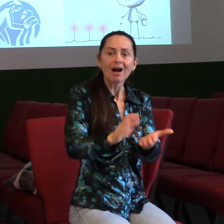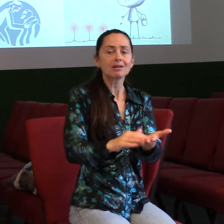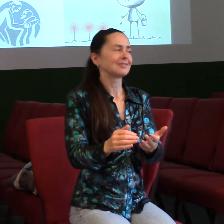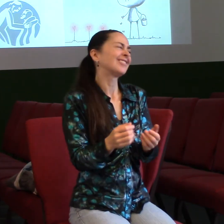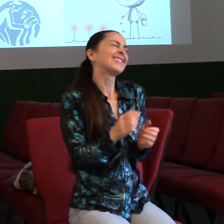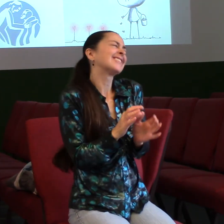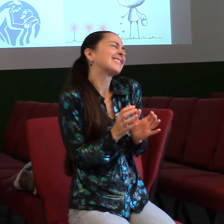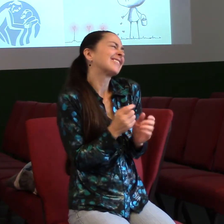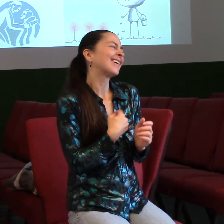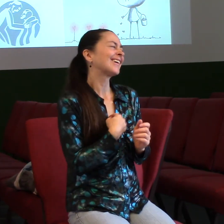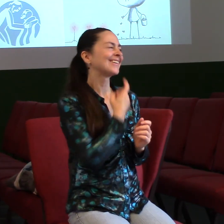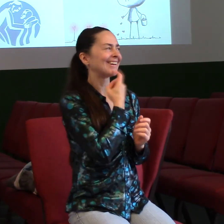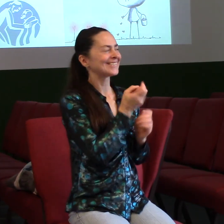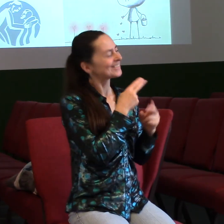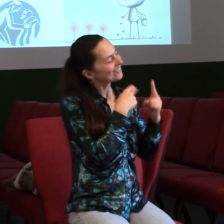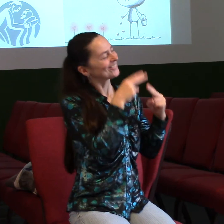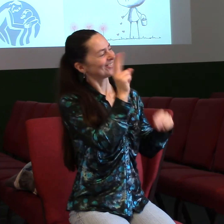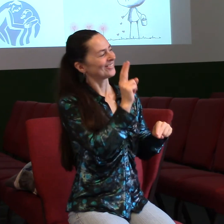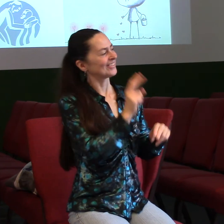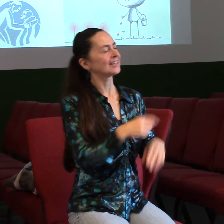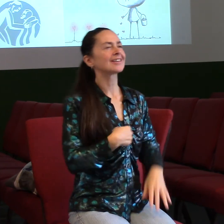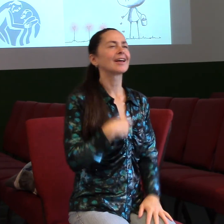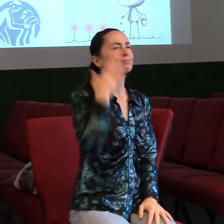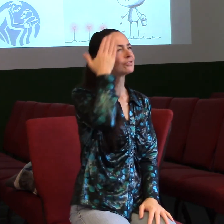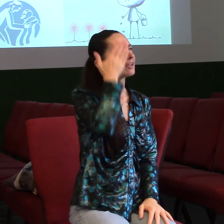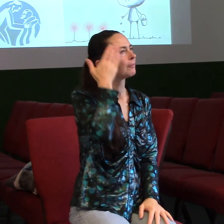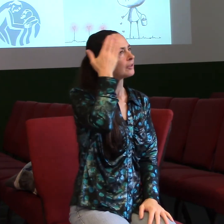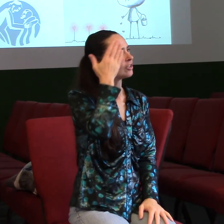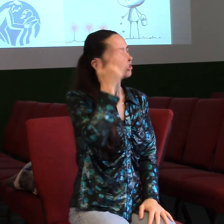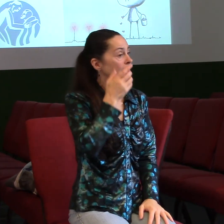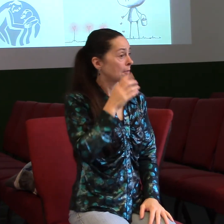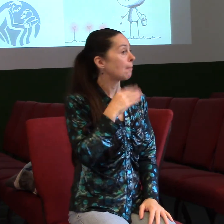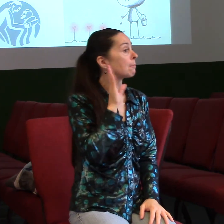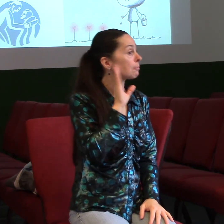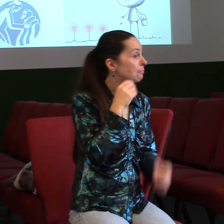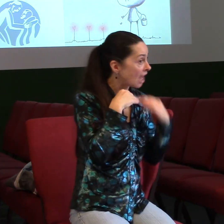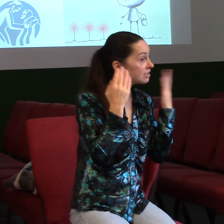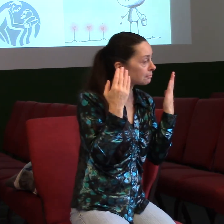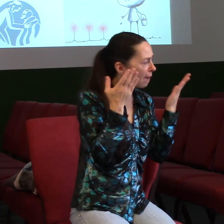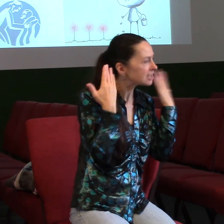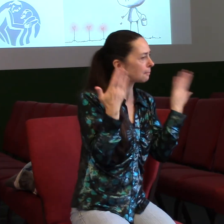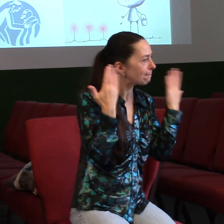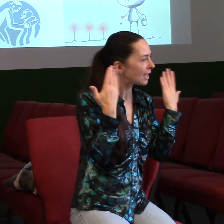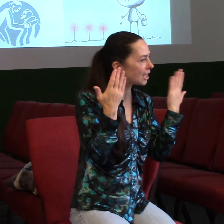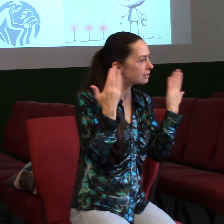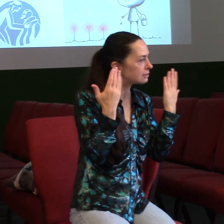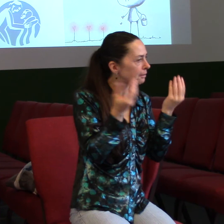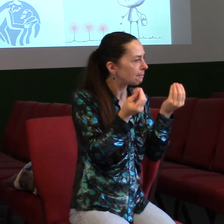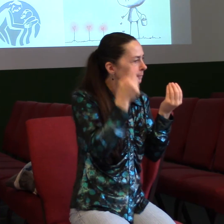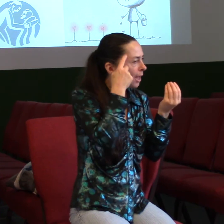A vždycky se říká, má to smysl, kdyby investovat do toho po peníze, každé to setkání totiž není úplně levné.